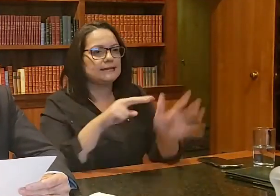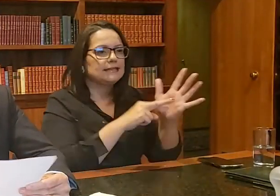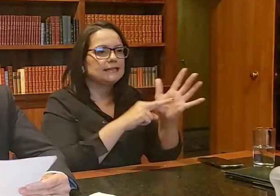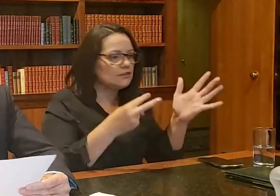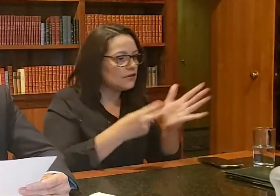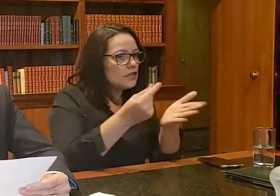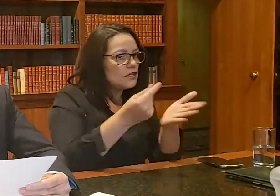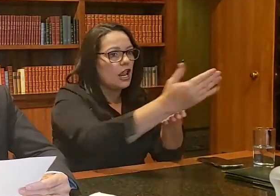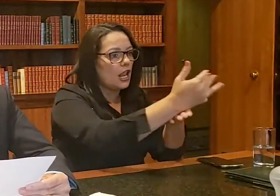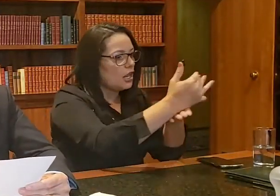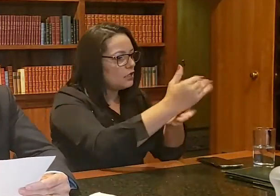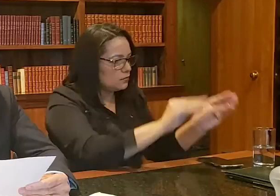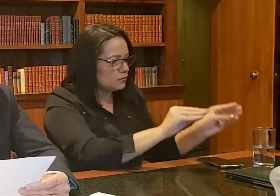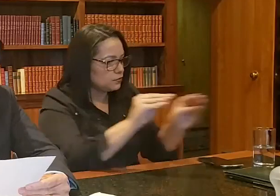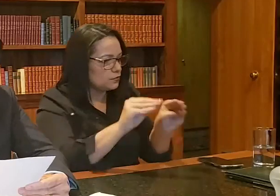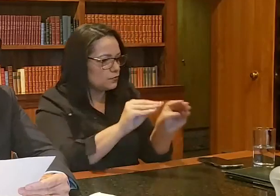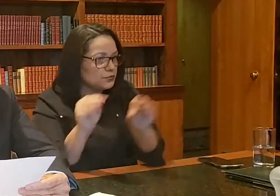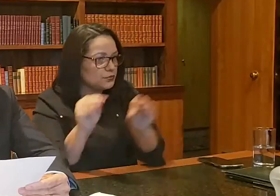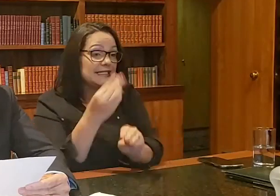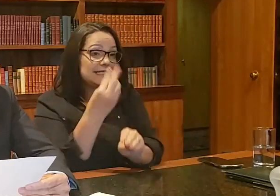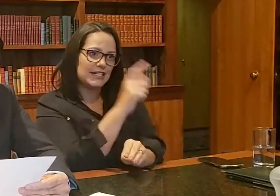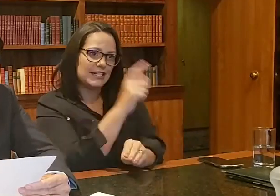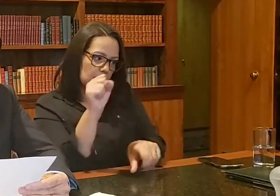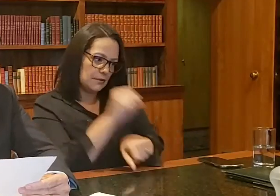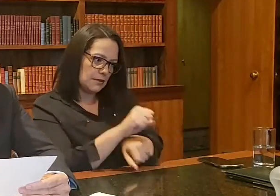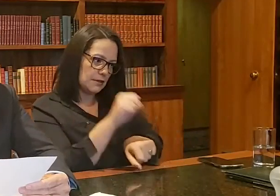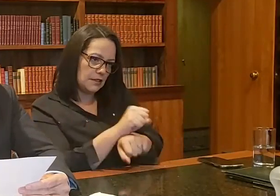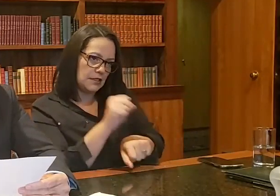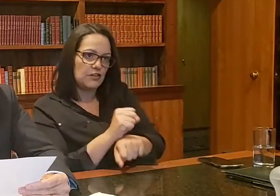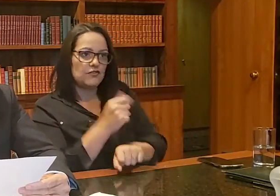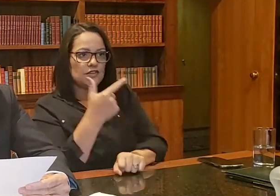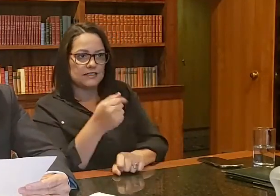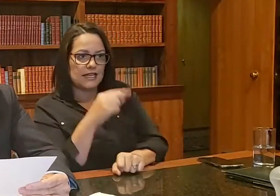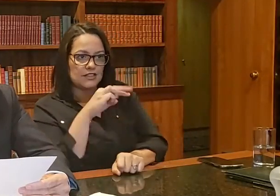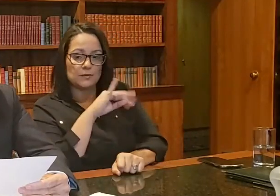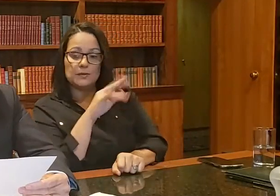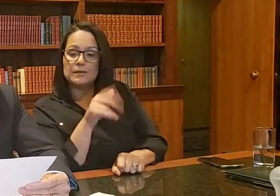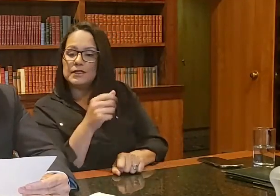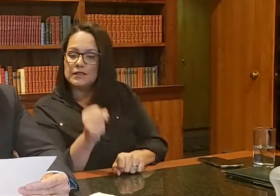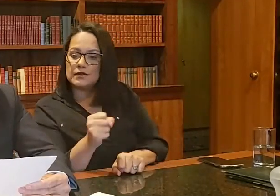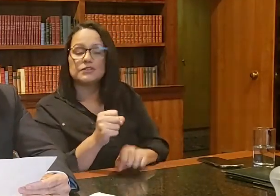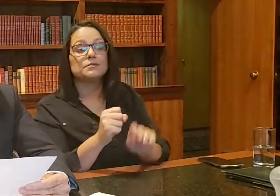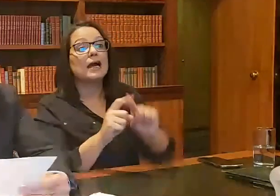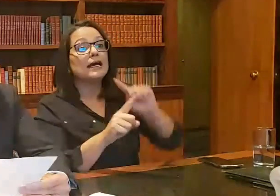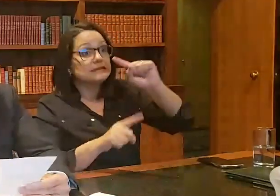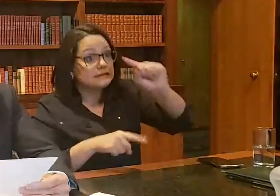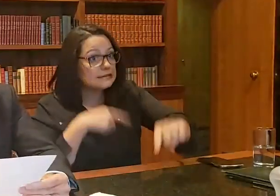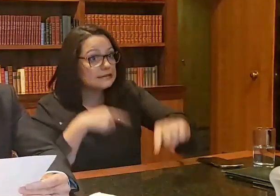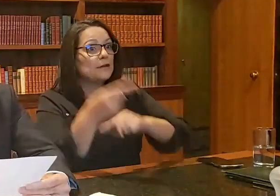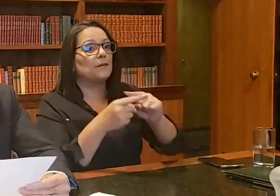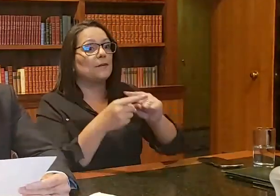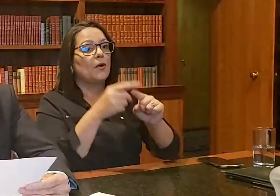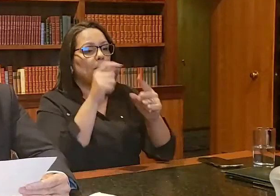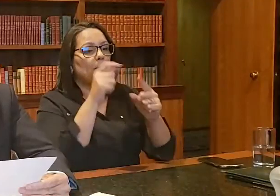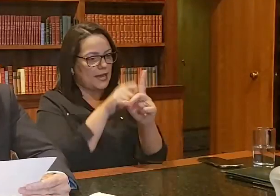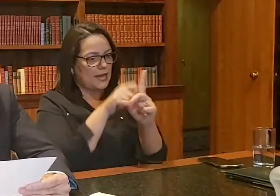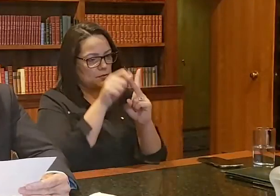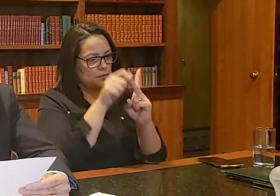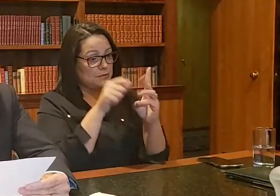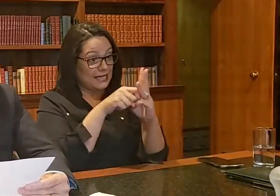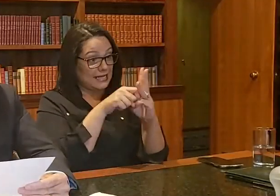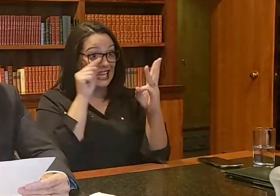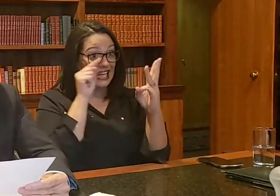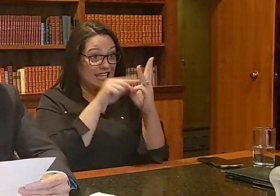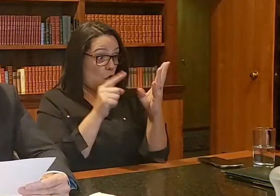de receber 27 bilhões, mas, em conta partida, depois do fim do terceiro mês, no quarto,